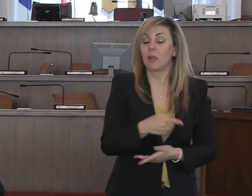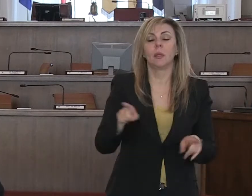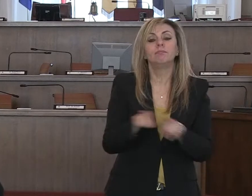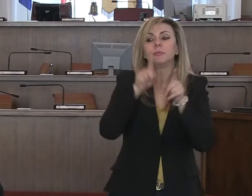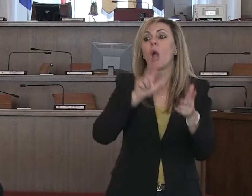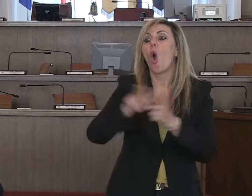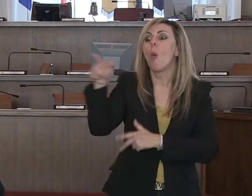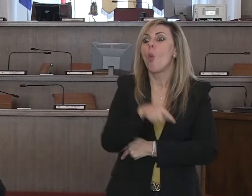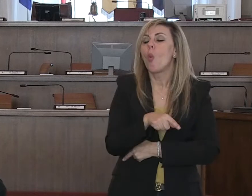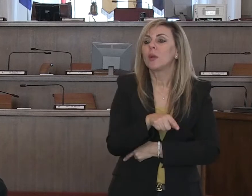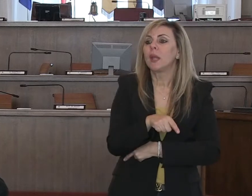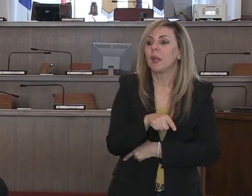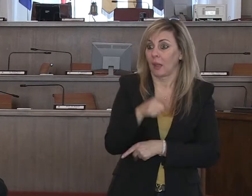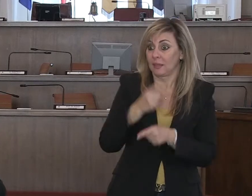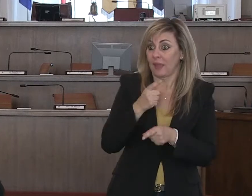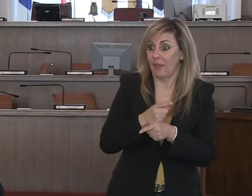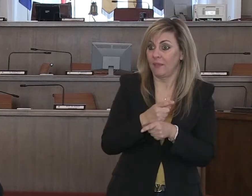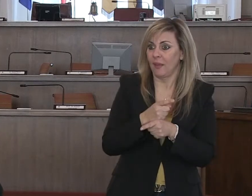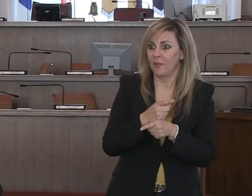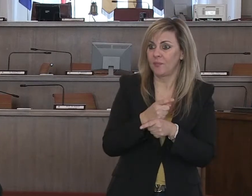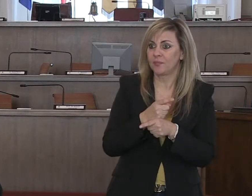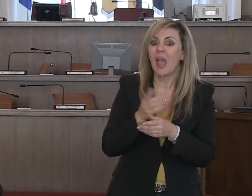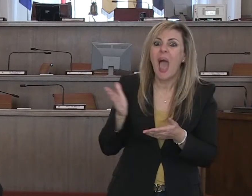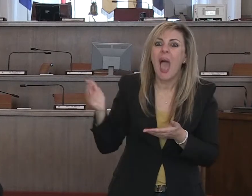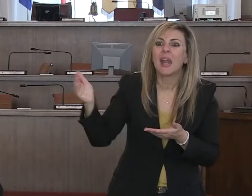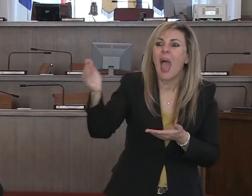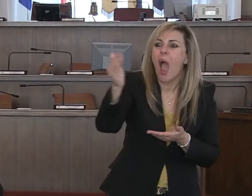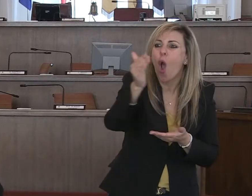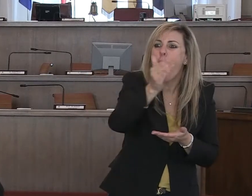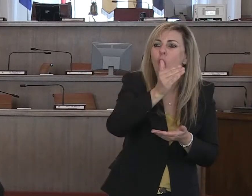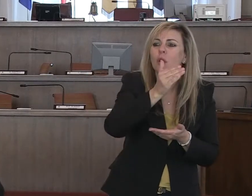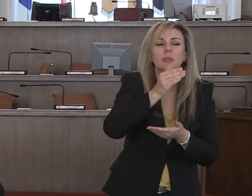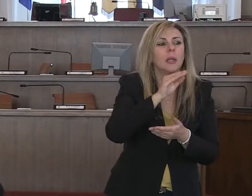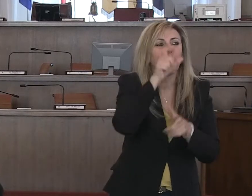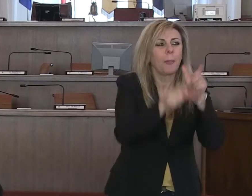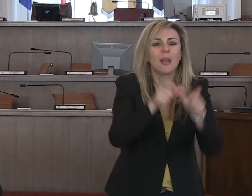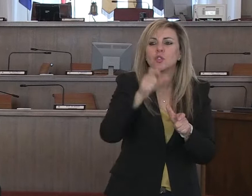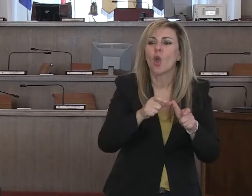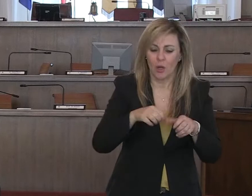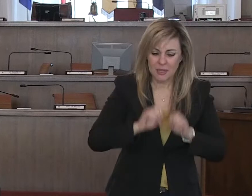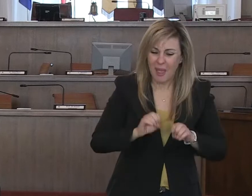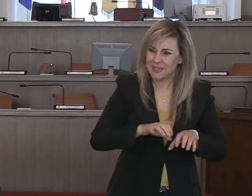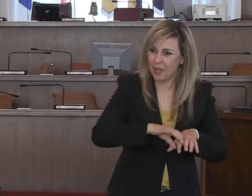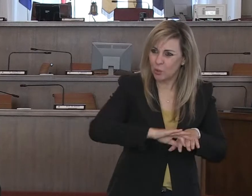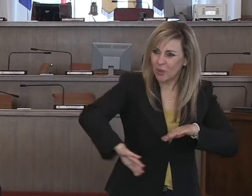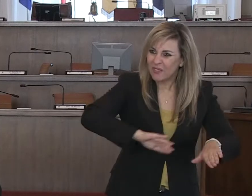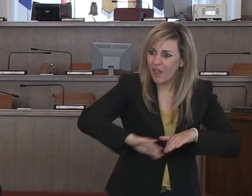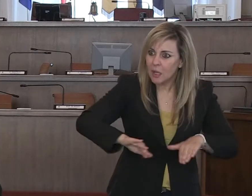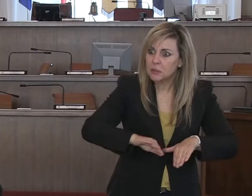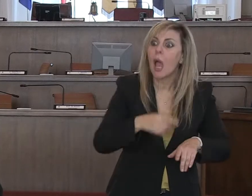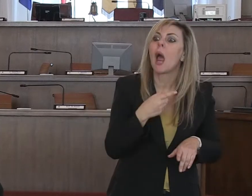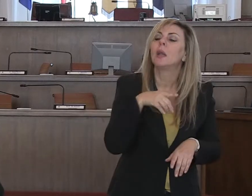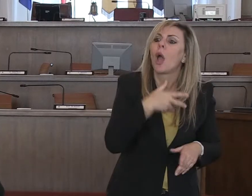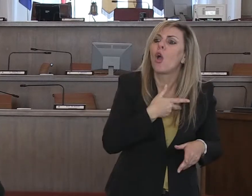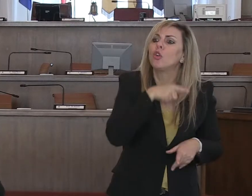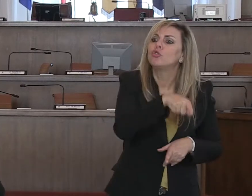Comuni, dove deve avvenire quella raccolta cosiddetta porta a porta differenziata, dove non deve